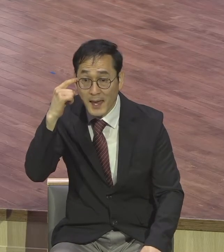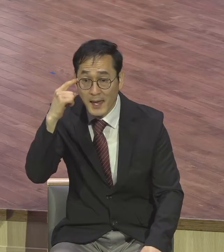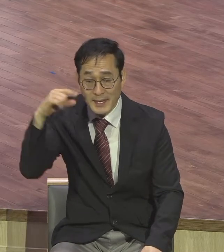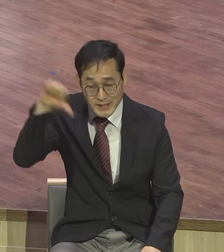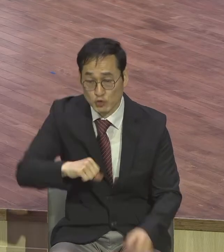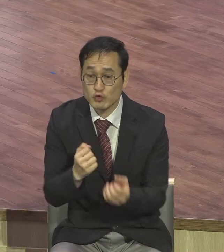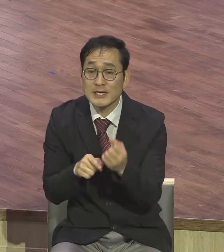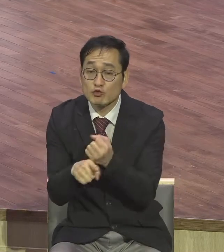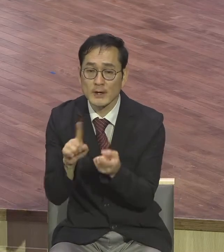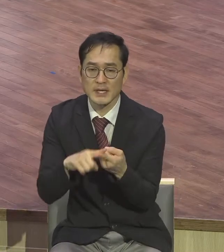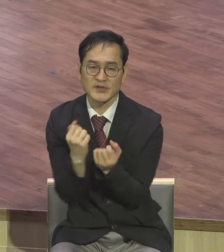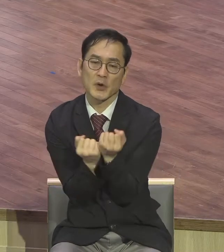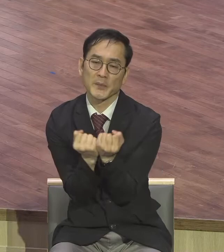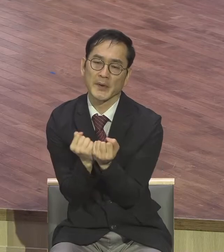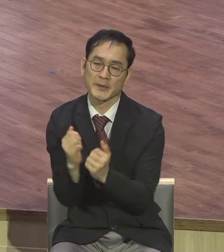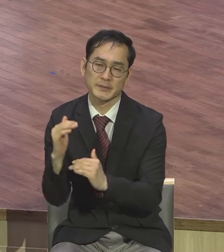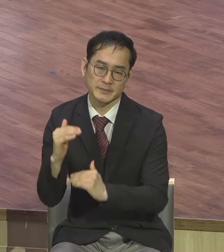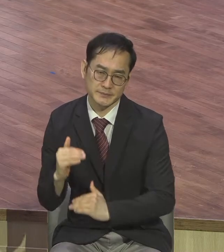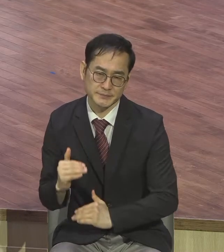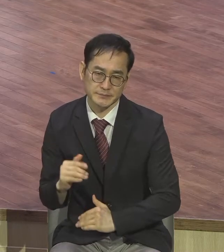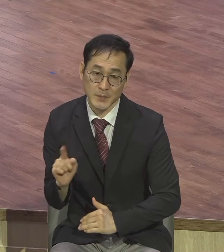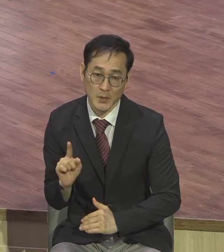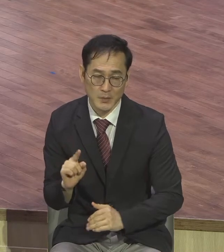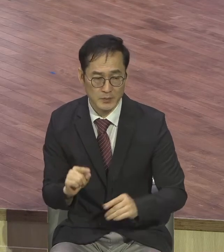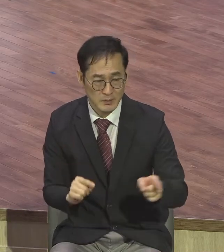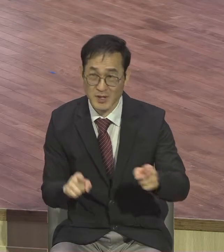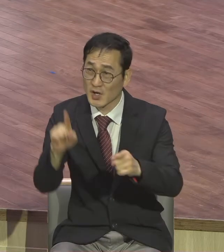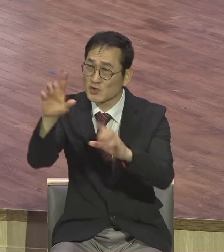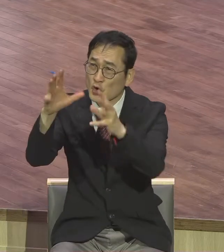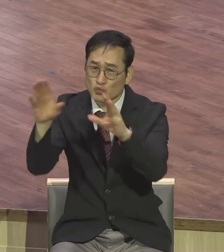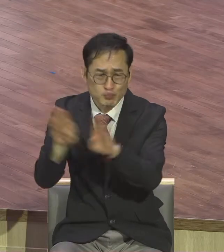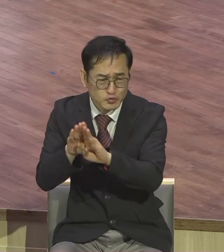한마디로 이들이 천국문을 닫고 있다는 것입니다